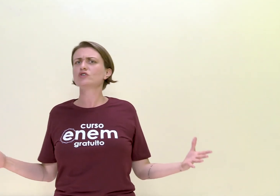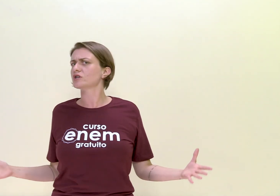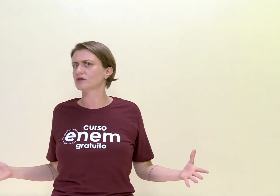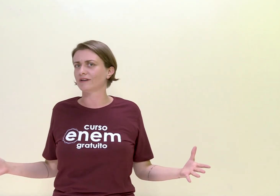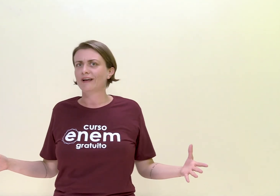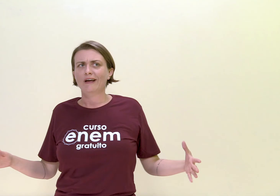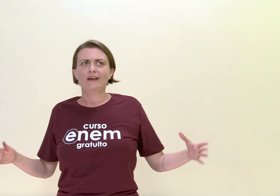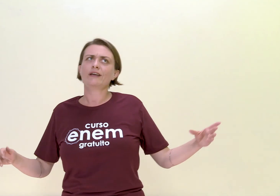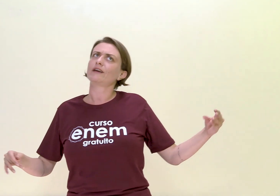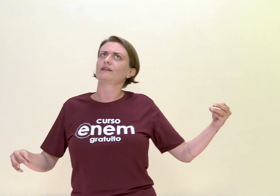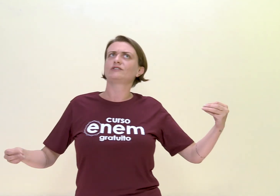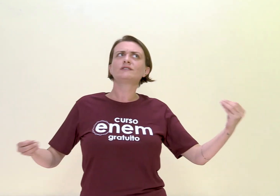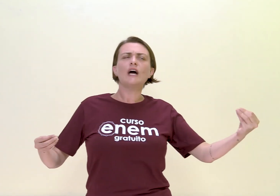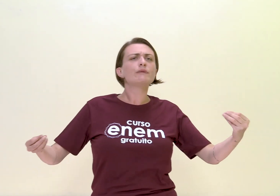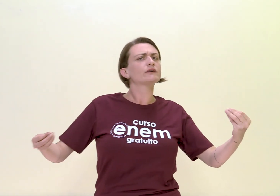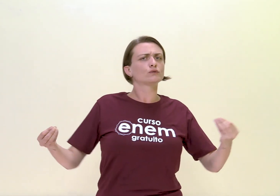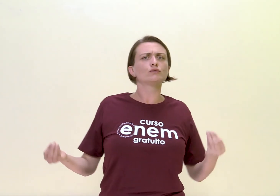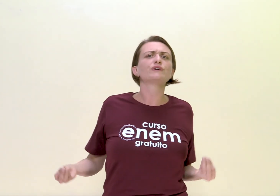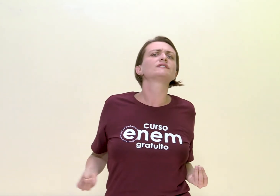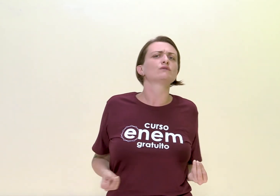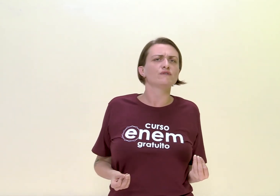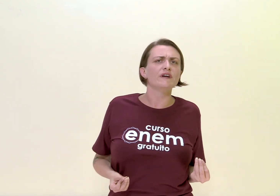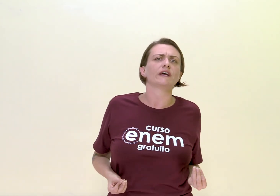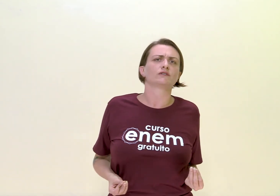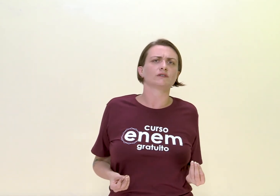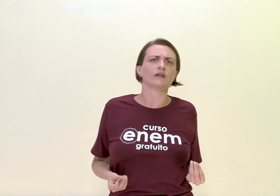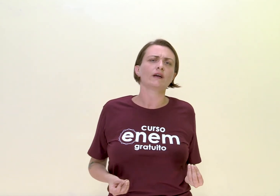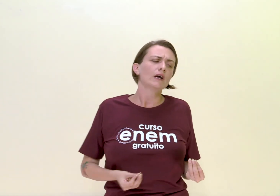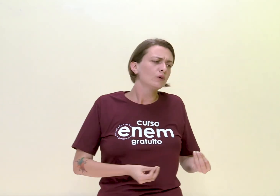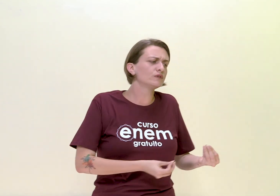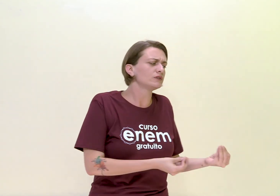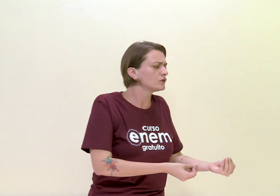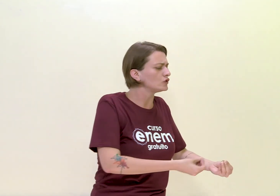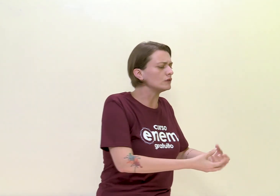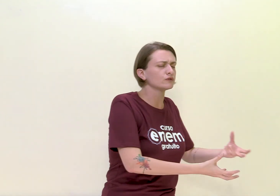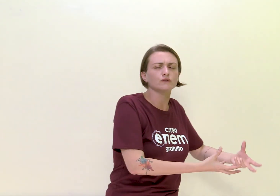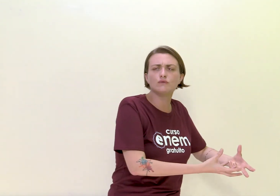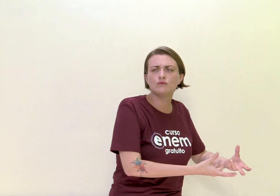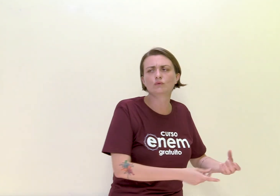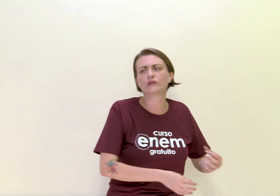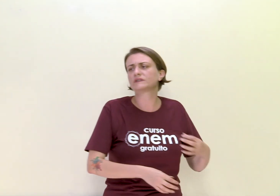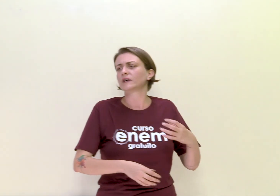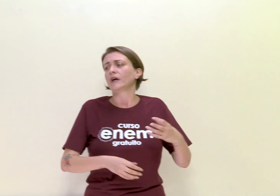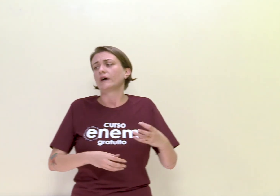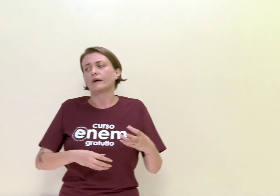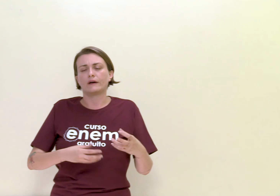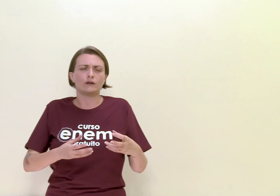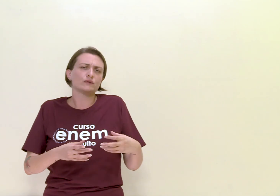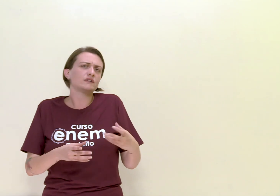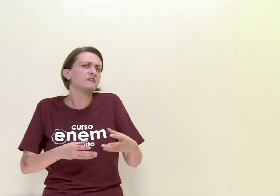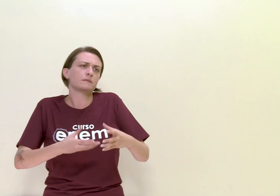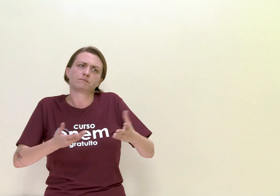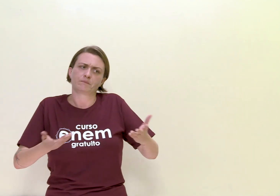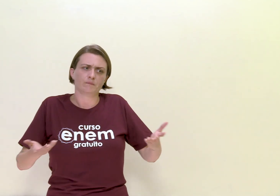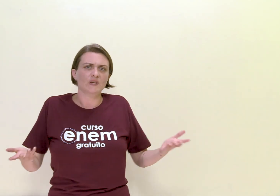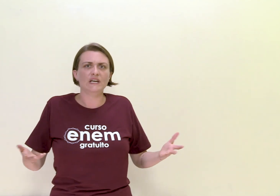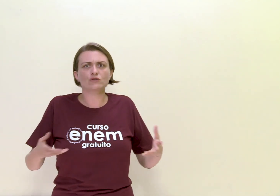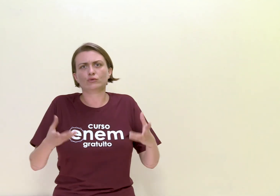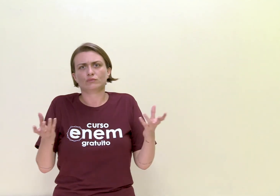indígena. E a gente sabe que as culturas são diferentes, os índios tinham as suas culturas, inclusive, índio